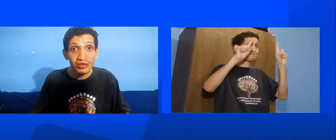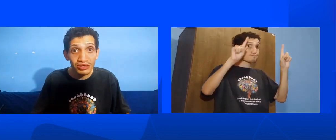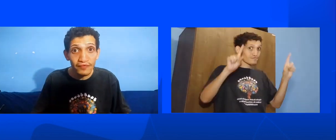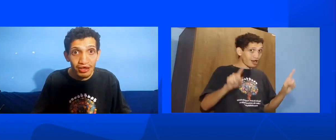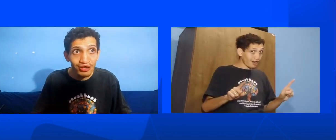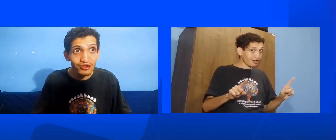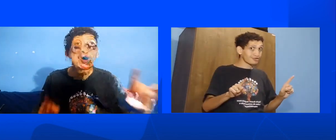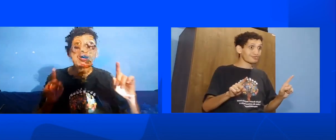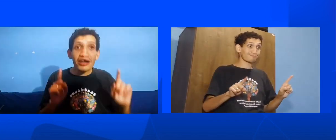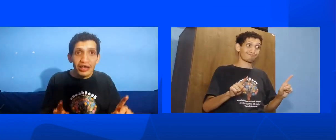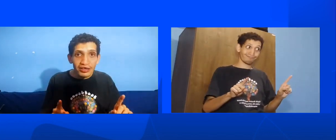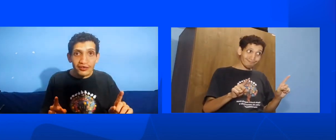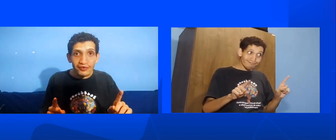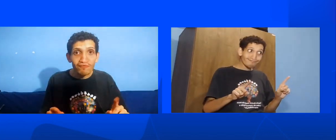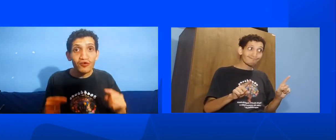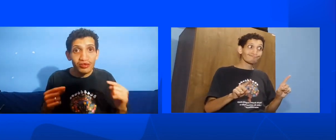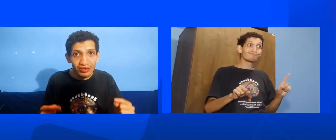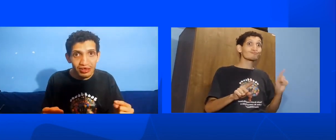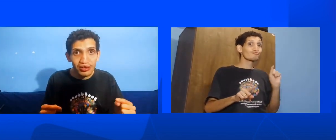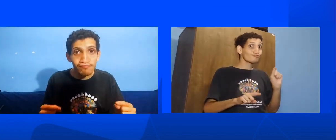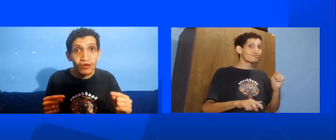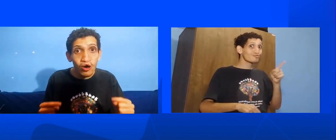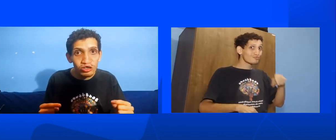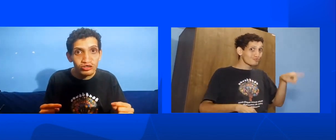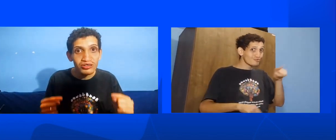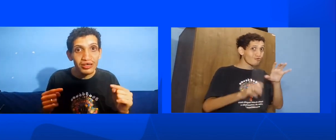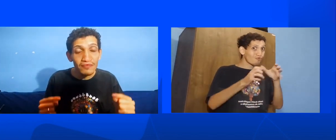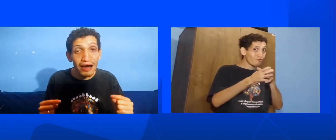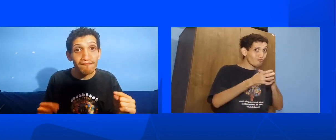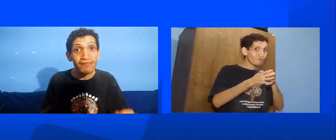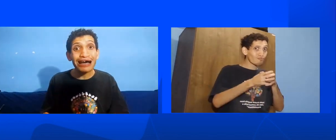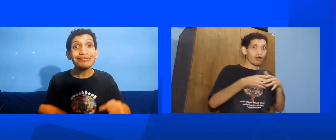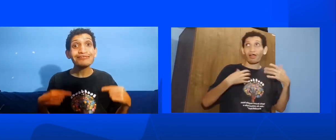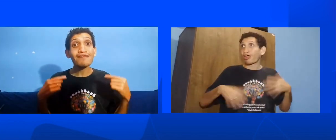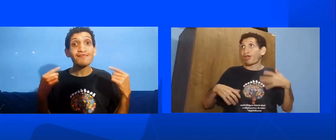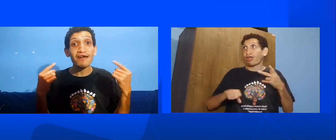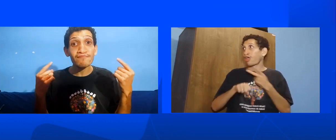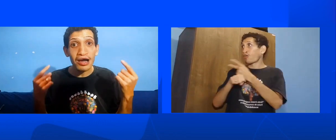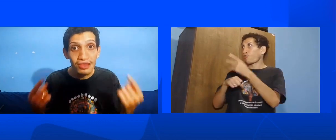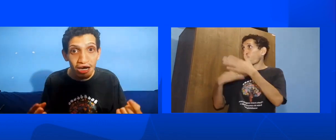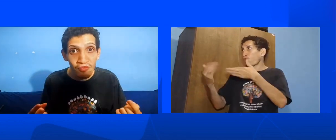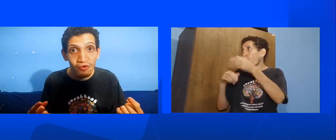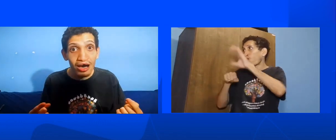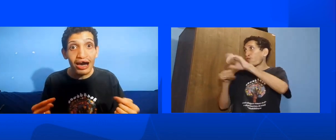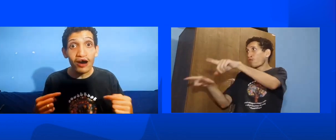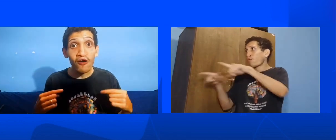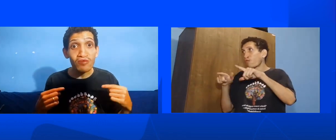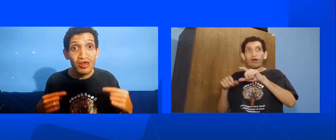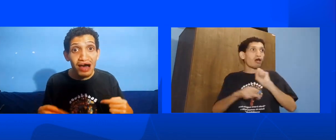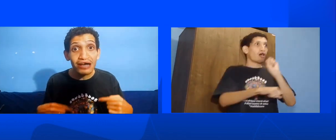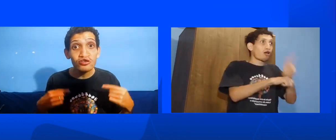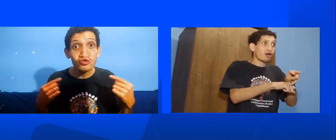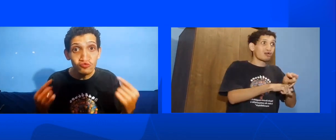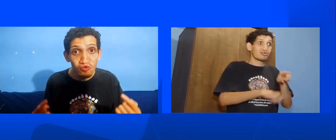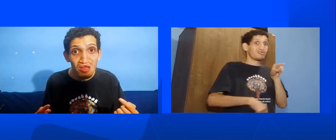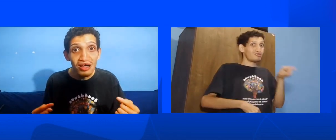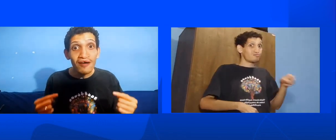vocês tenham Porém Você pode estar mais atrapalhando A comunidade surda